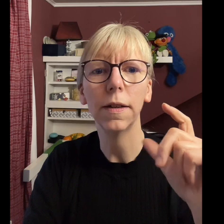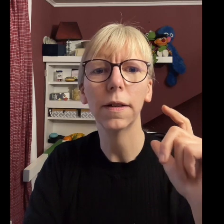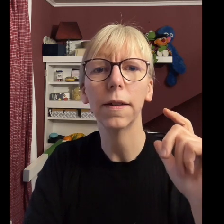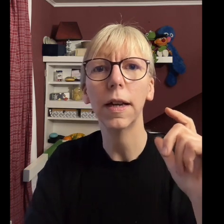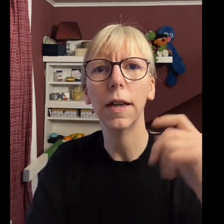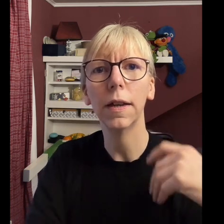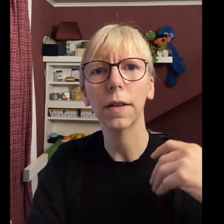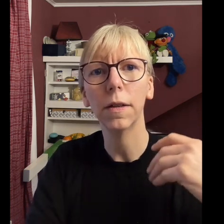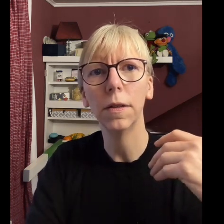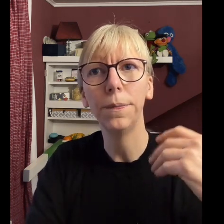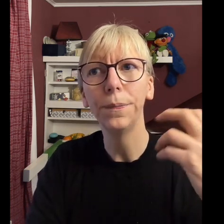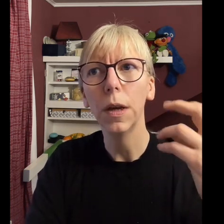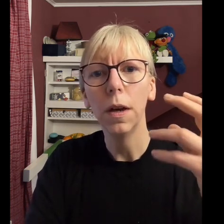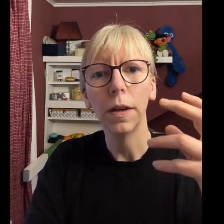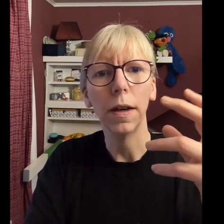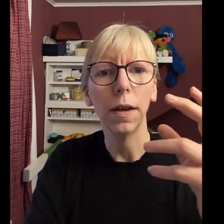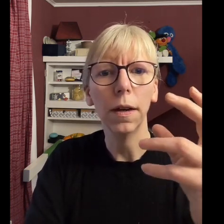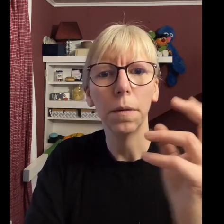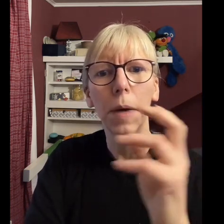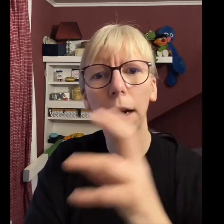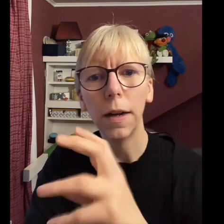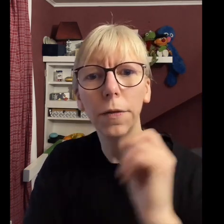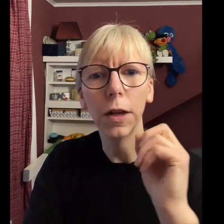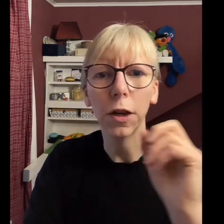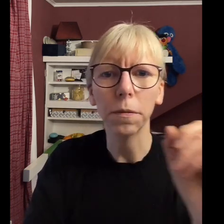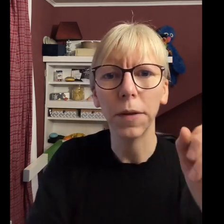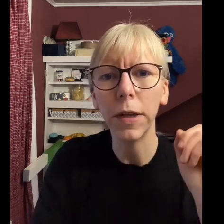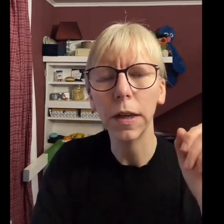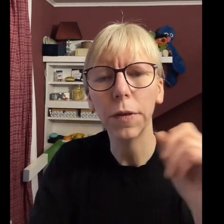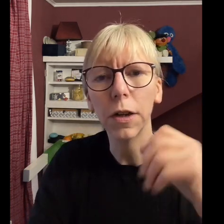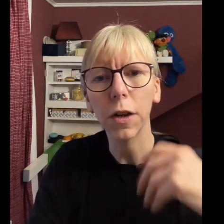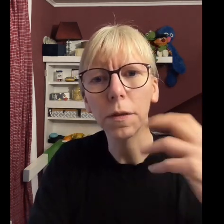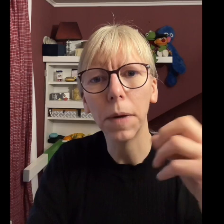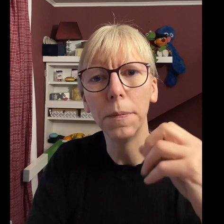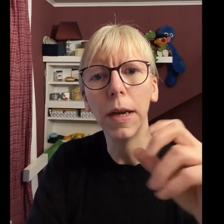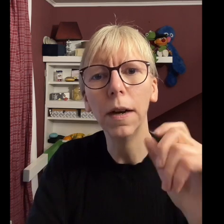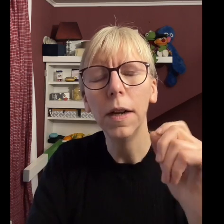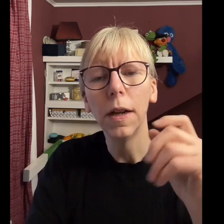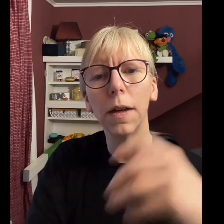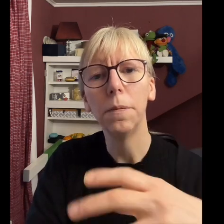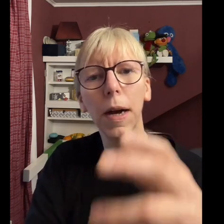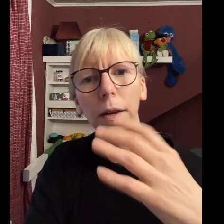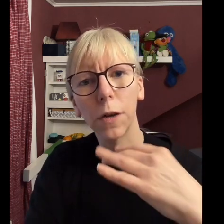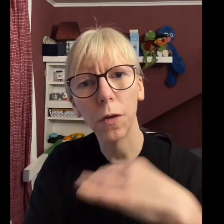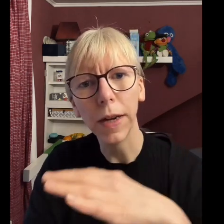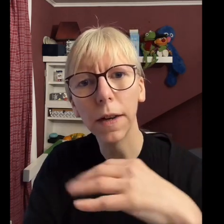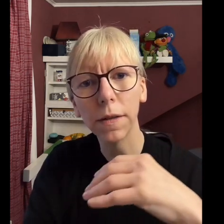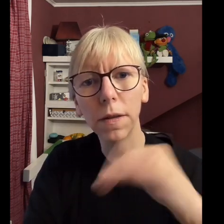tatsächlich mal Fleisch essen, mal weniger Fleisch essen, mal mehr. Mal es auch weglassen.